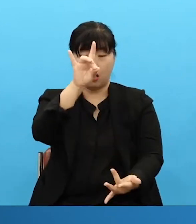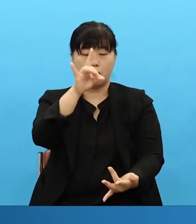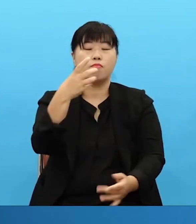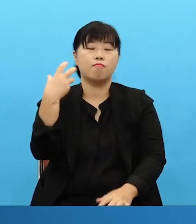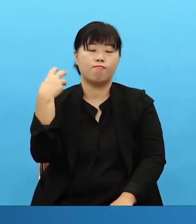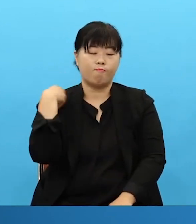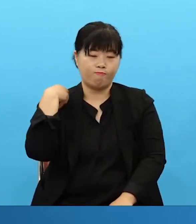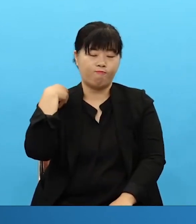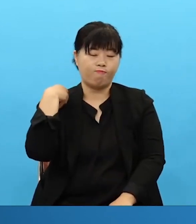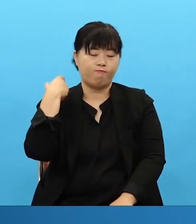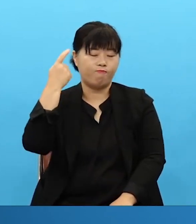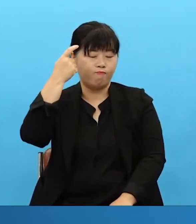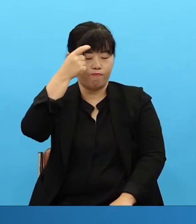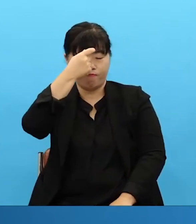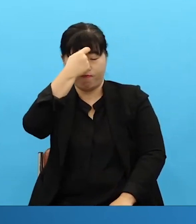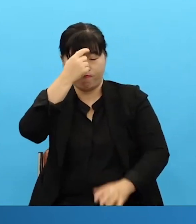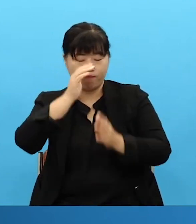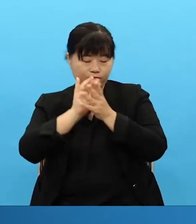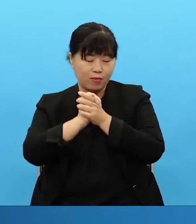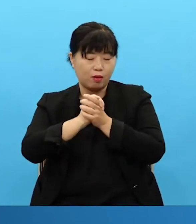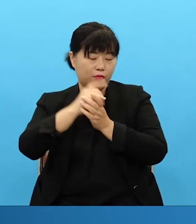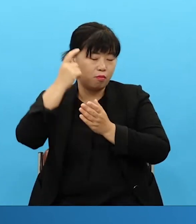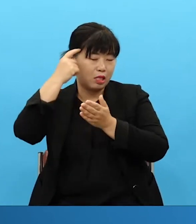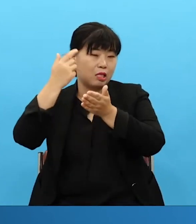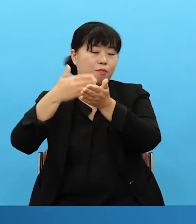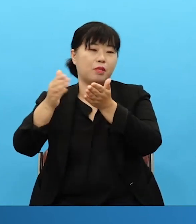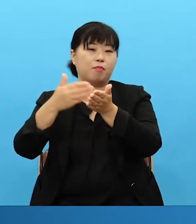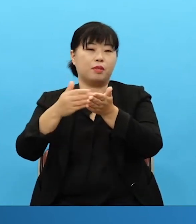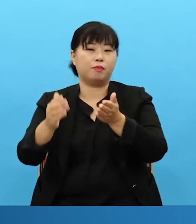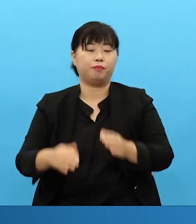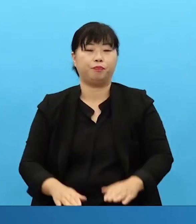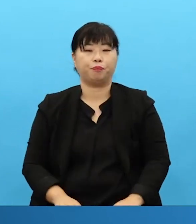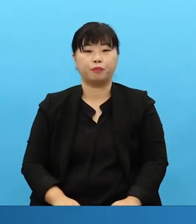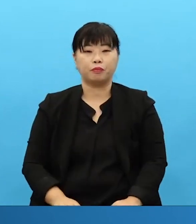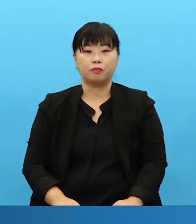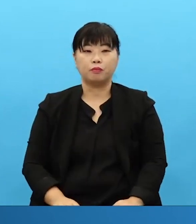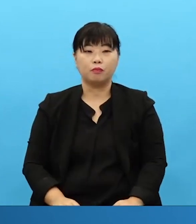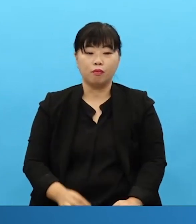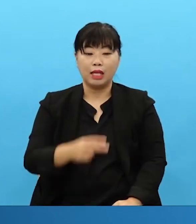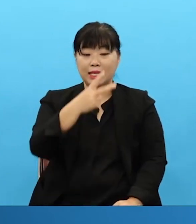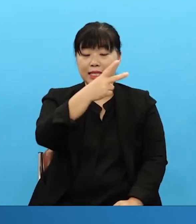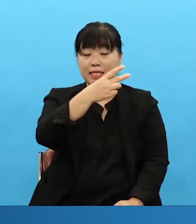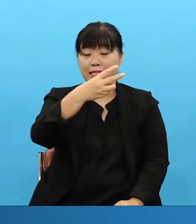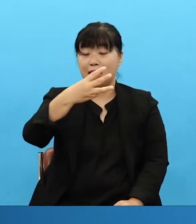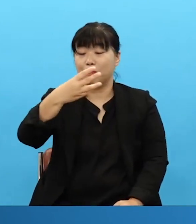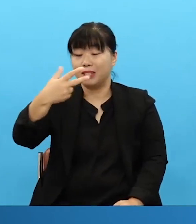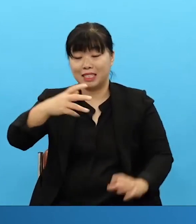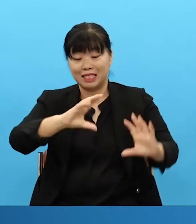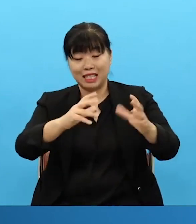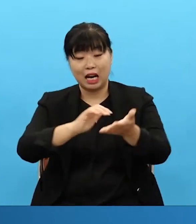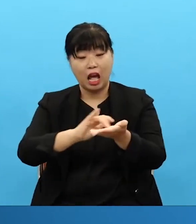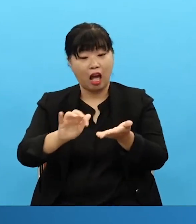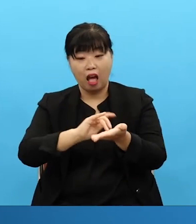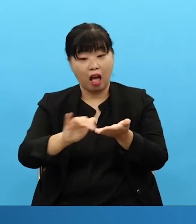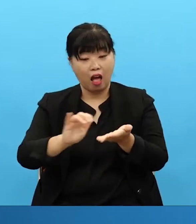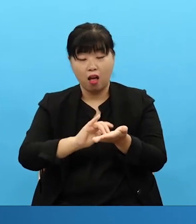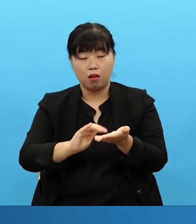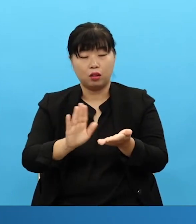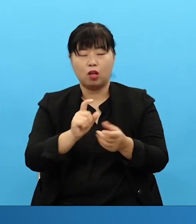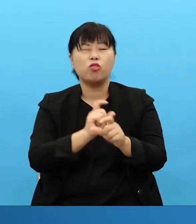마리 2, 3, 7이 넘어요. Of course there are more than 237 nations. 그리고 5,000 종족도 우리가 갈 수 있는